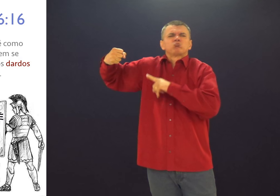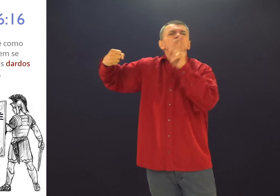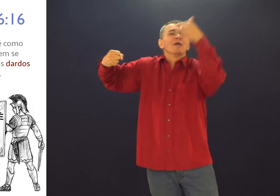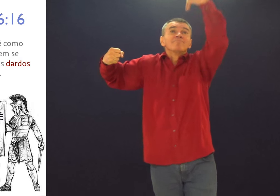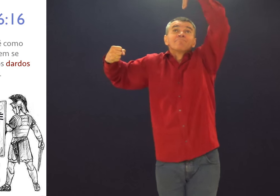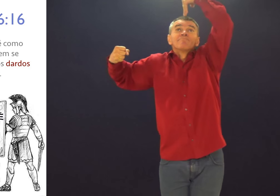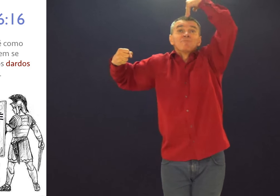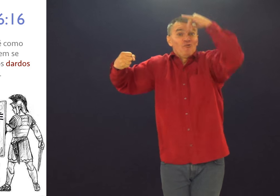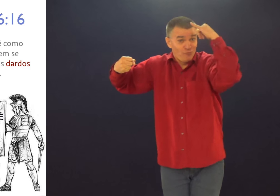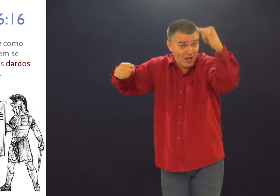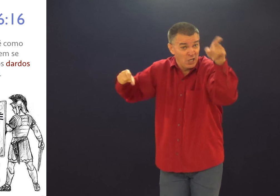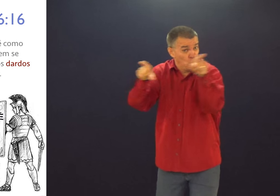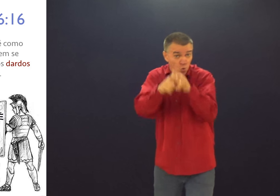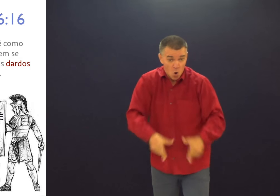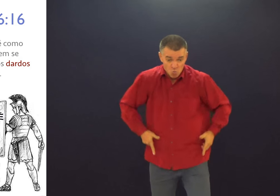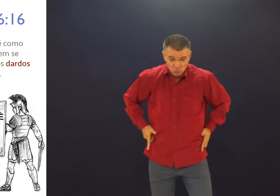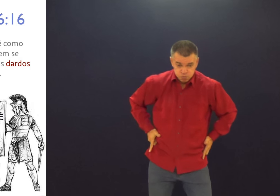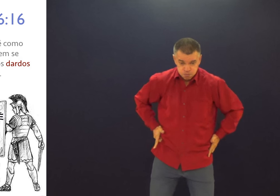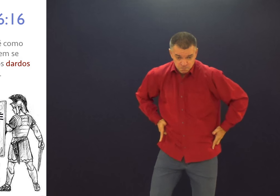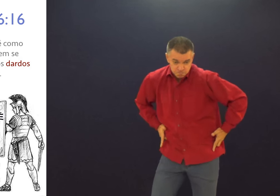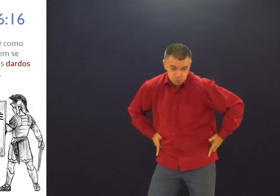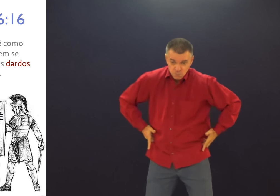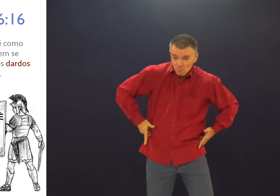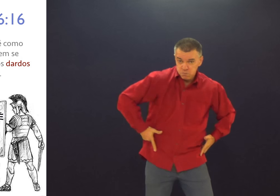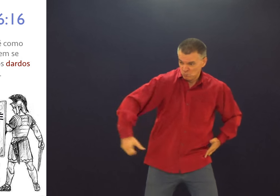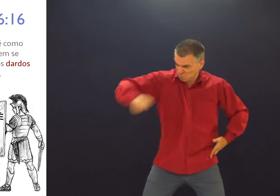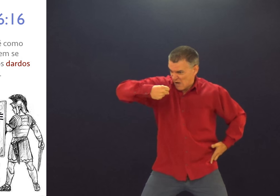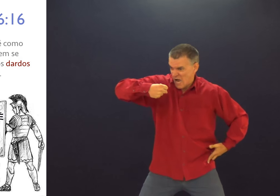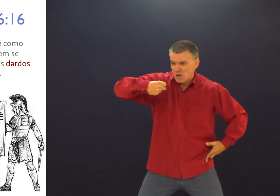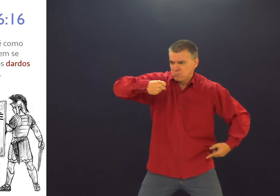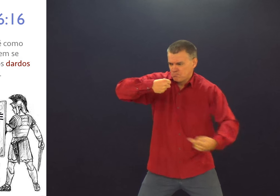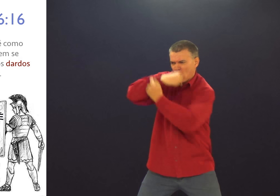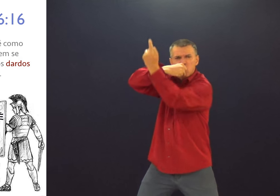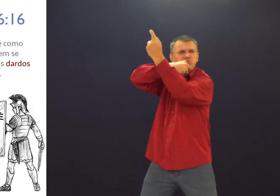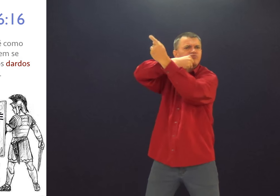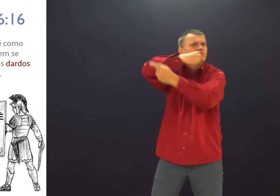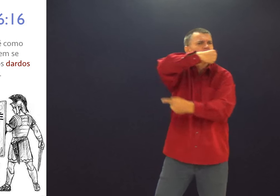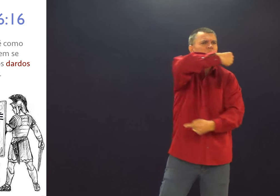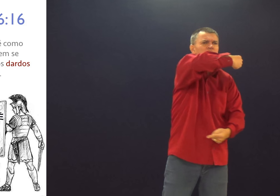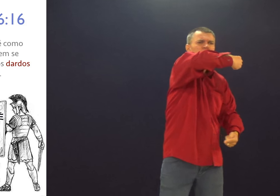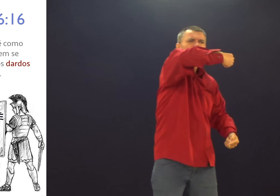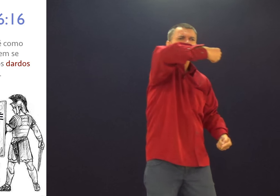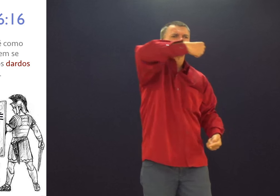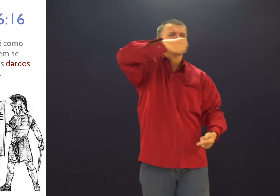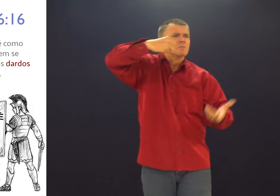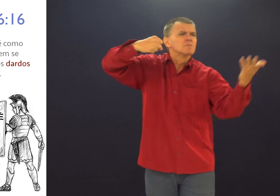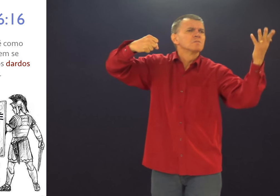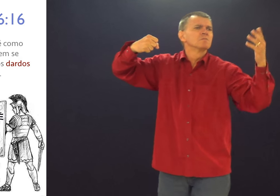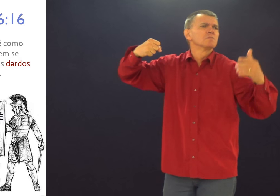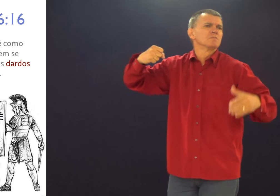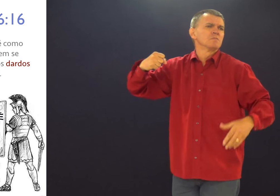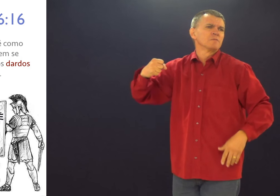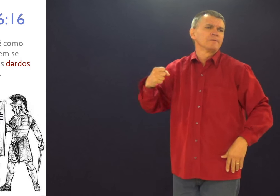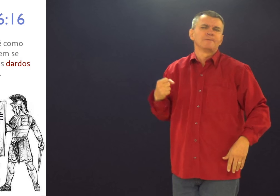fé diante de você. Sempre erguido. Assim como um cowboy, sabe? Cowboy não usa escudo, mas você usa.